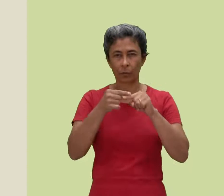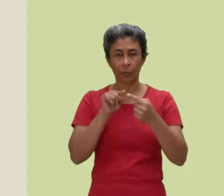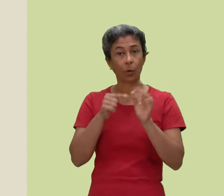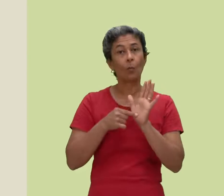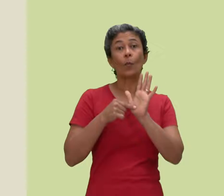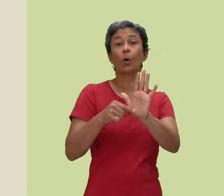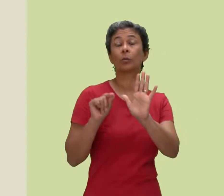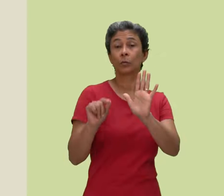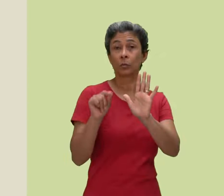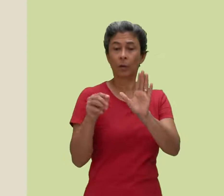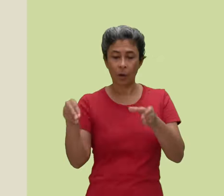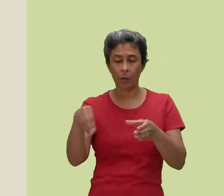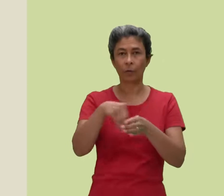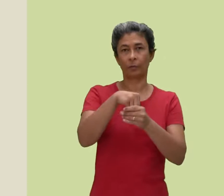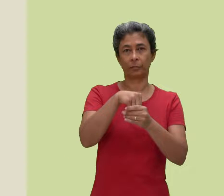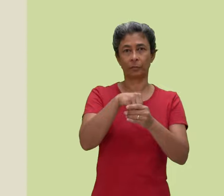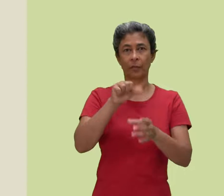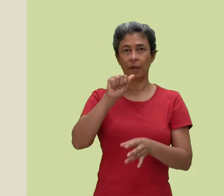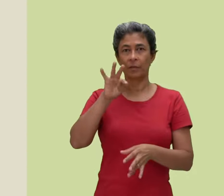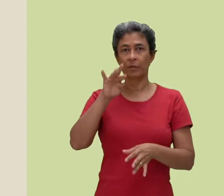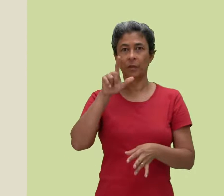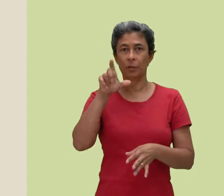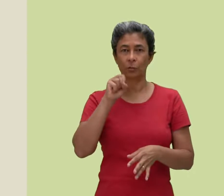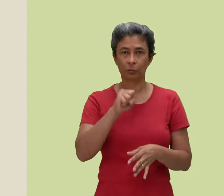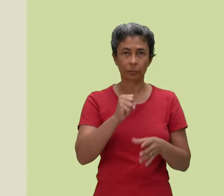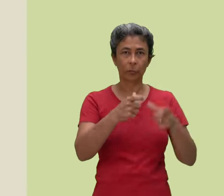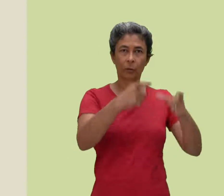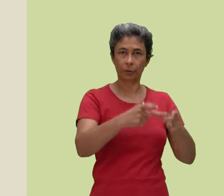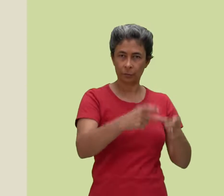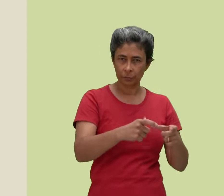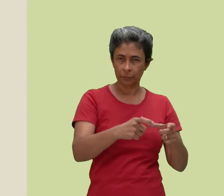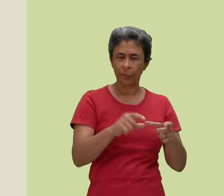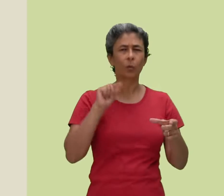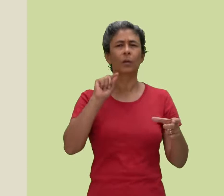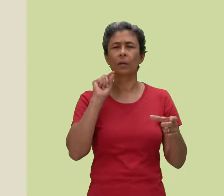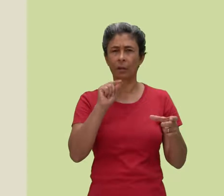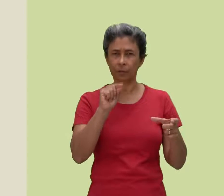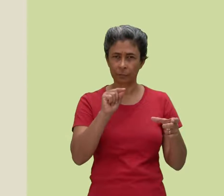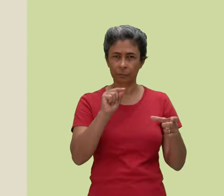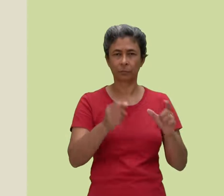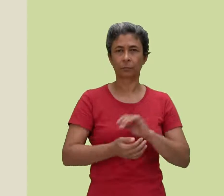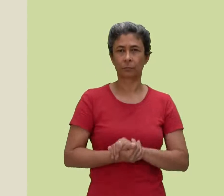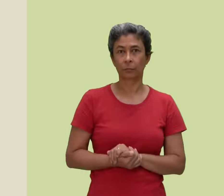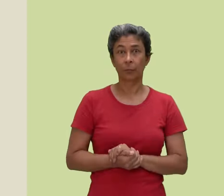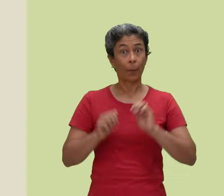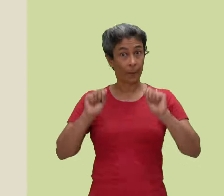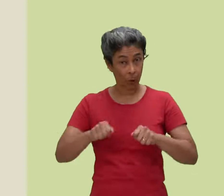apresentam a incorporação do afixo dilocativo. O afixo dilocativo pode ser um